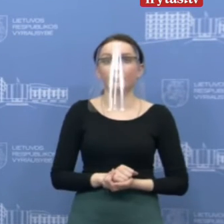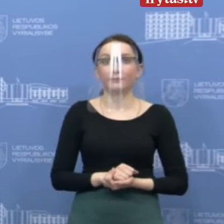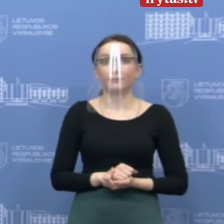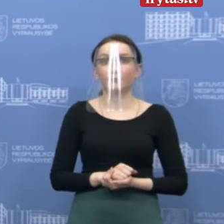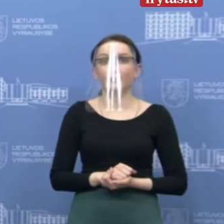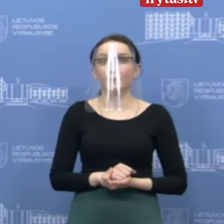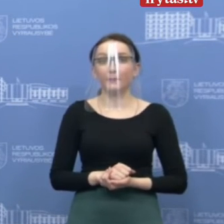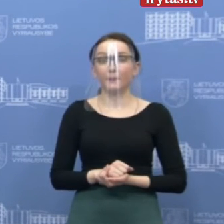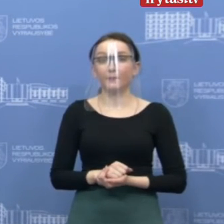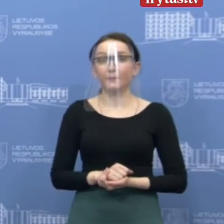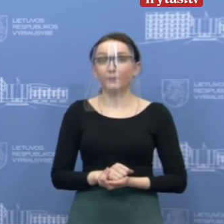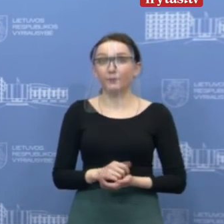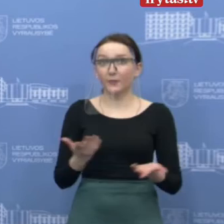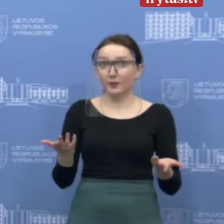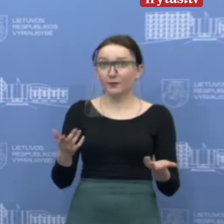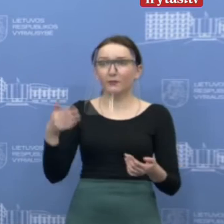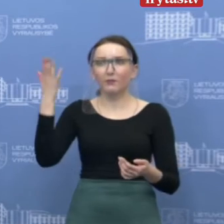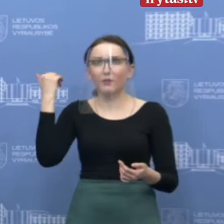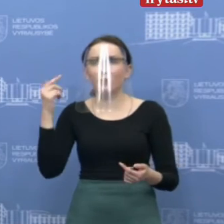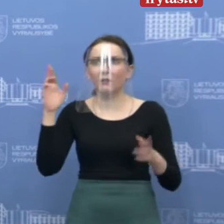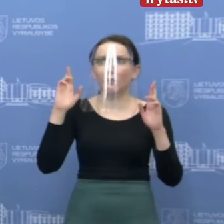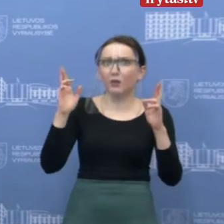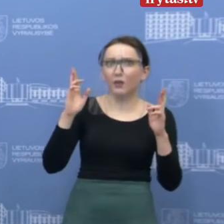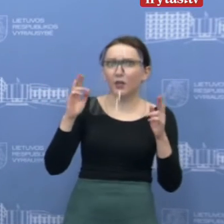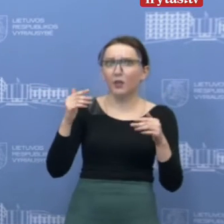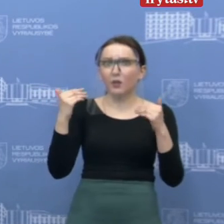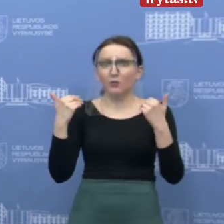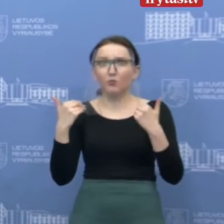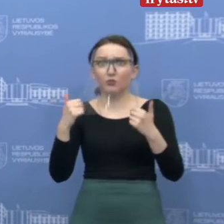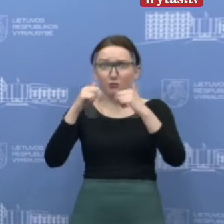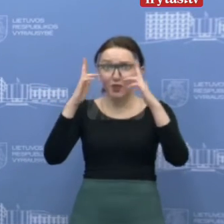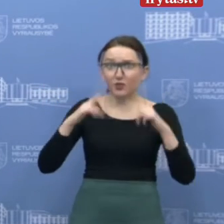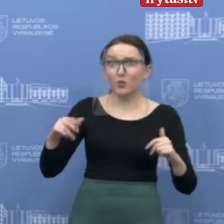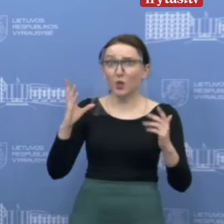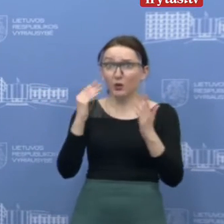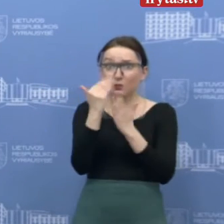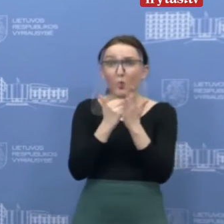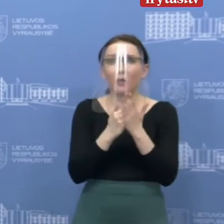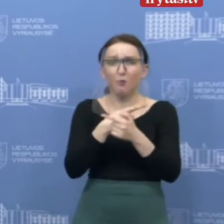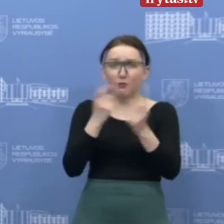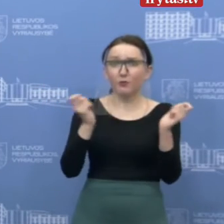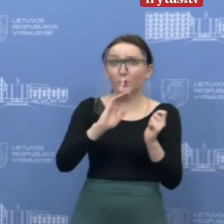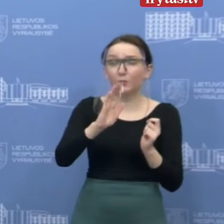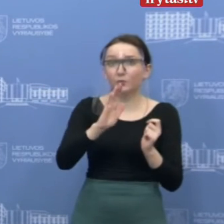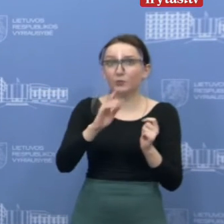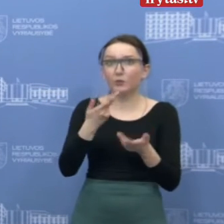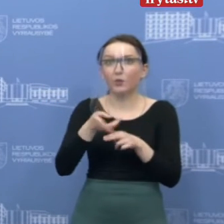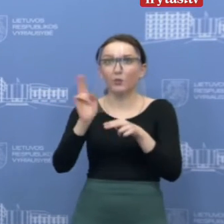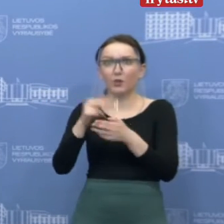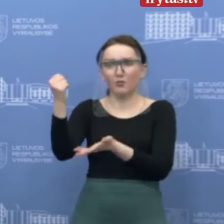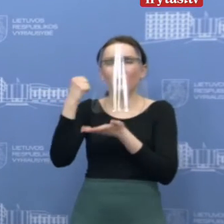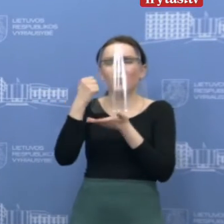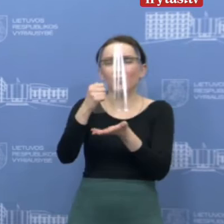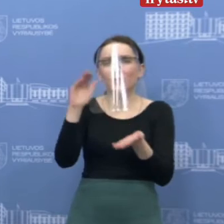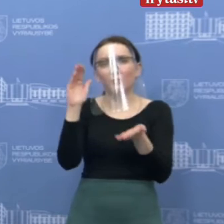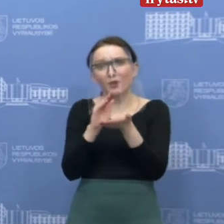niekas dar tada nesitikėjo, kad jinai taps mūsų nacionalinę programėlę. Dėl to biudžetai buvo visai